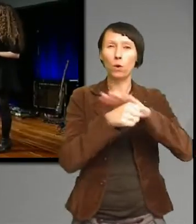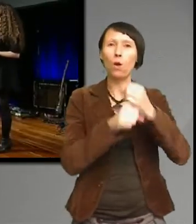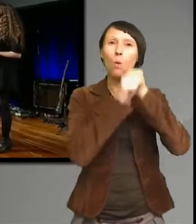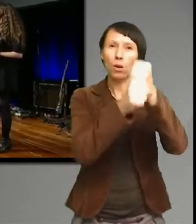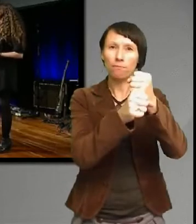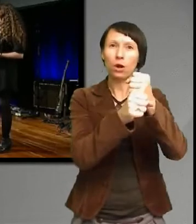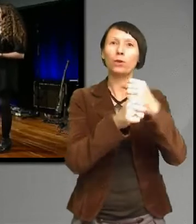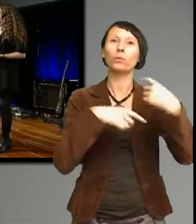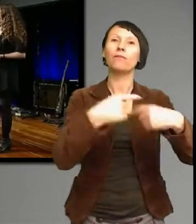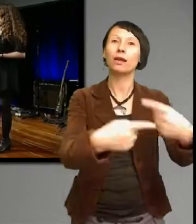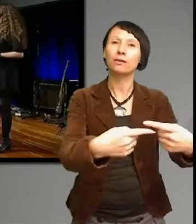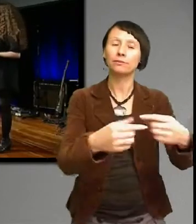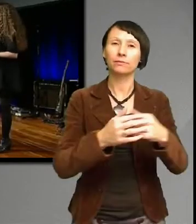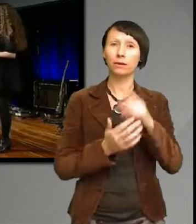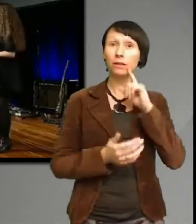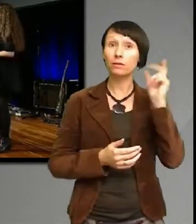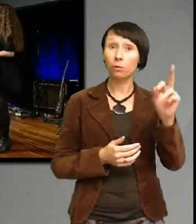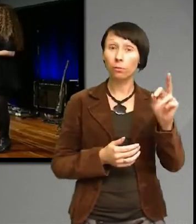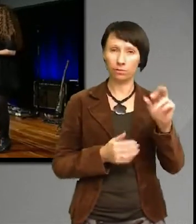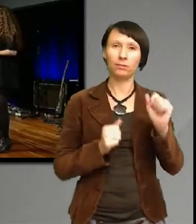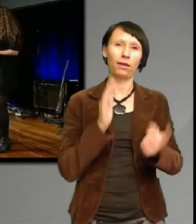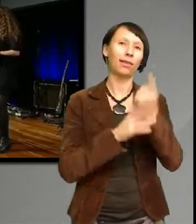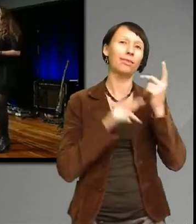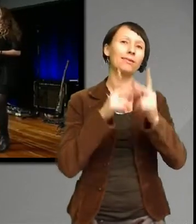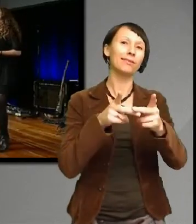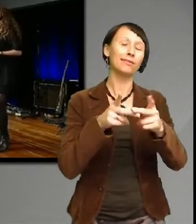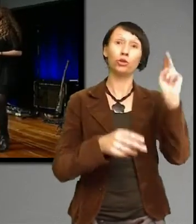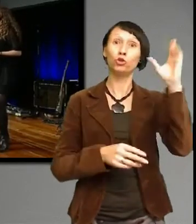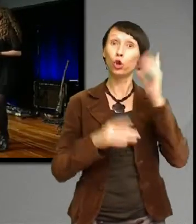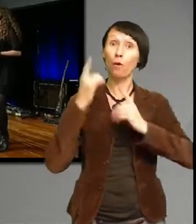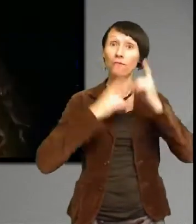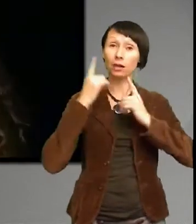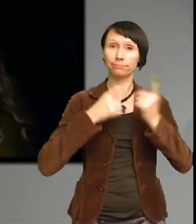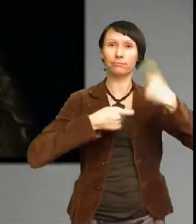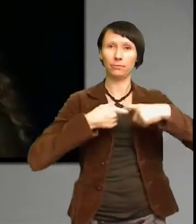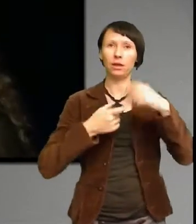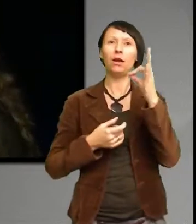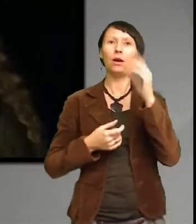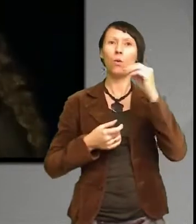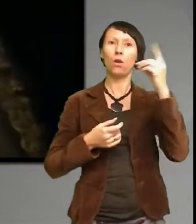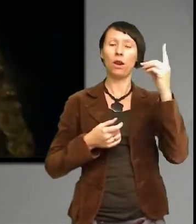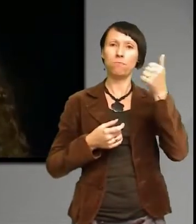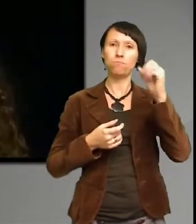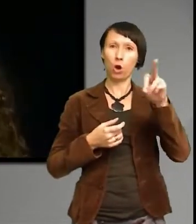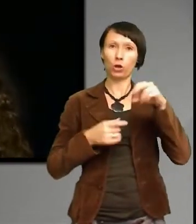Nästa år, då är det dags igen Det är en ny konferens för hållbar utveckling och nu ska även min generation få vara med